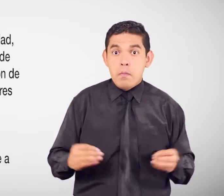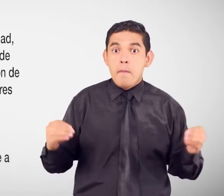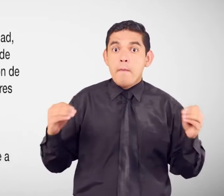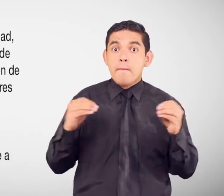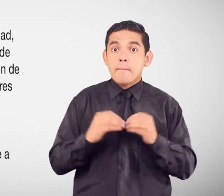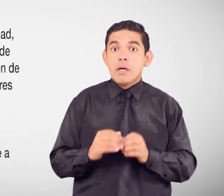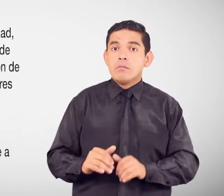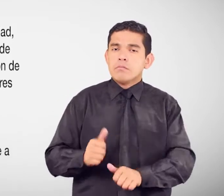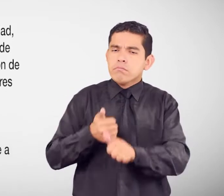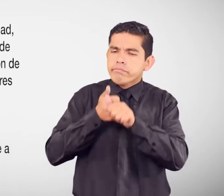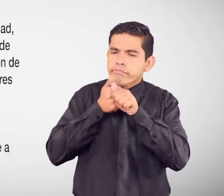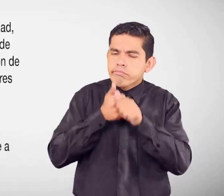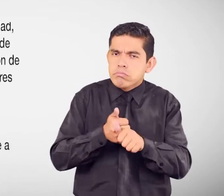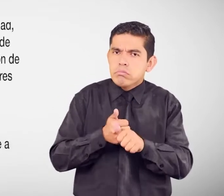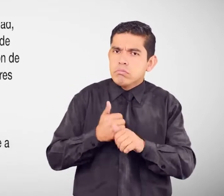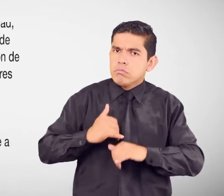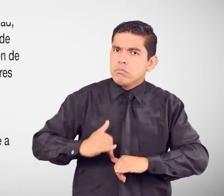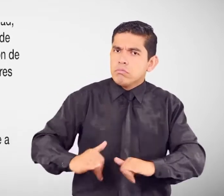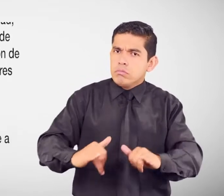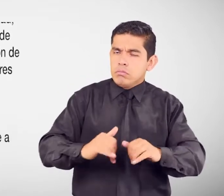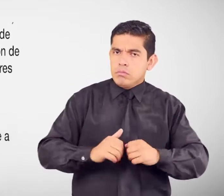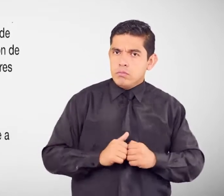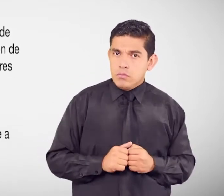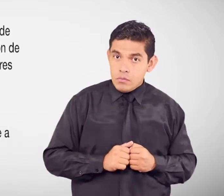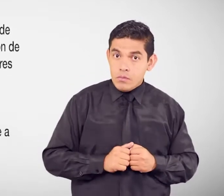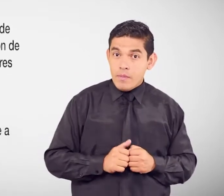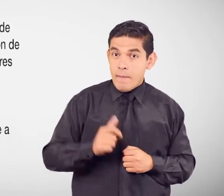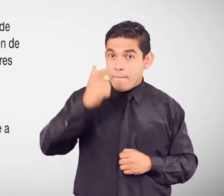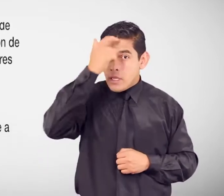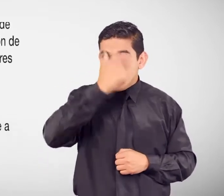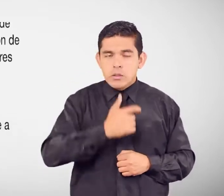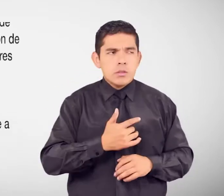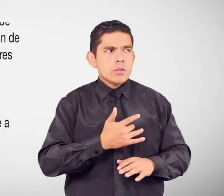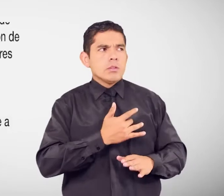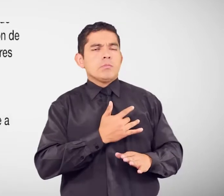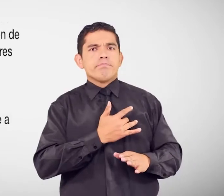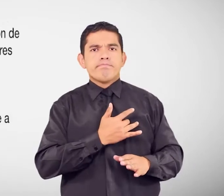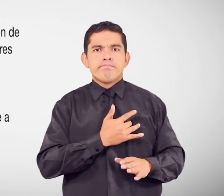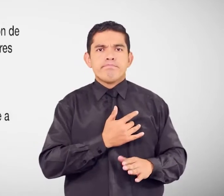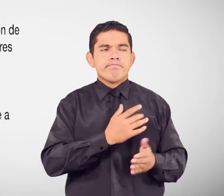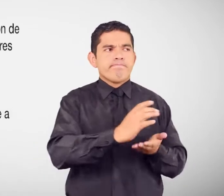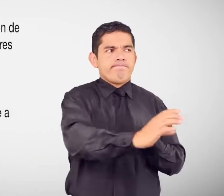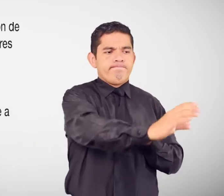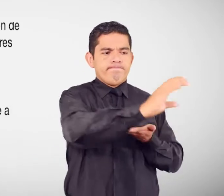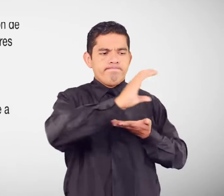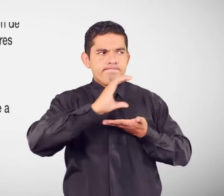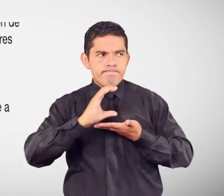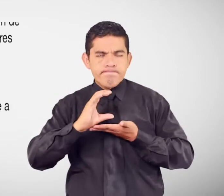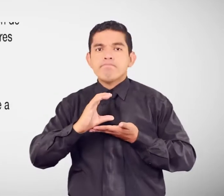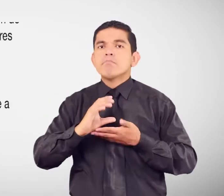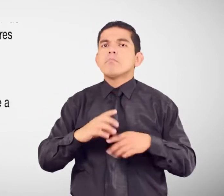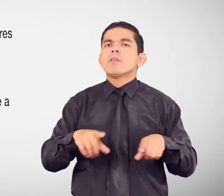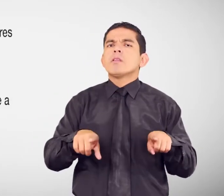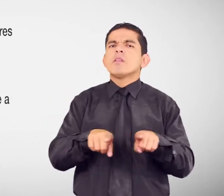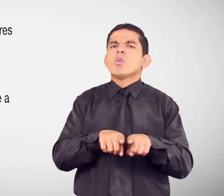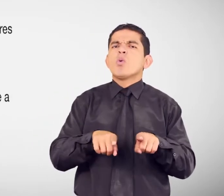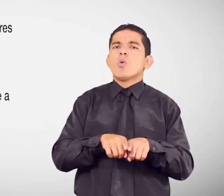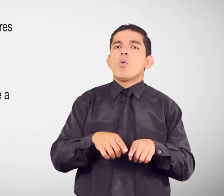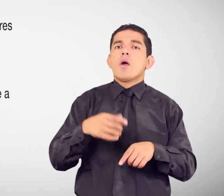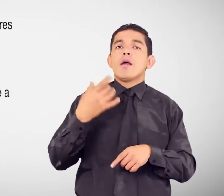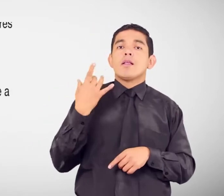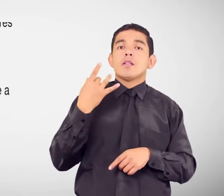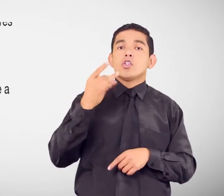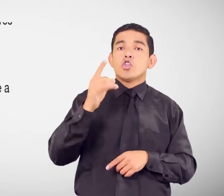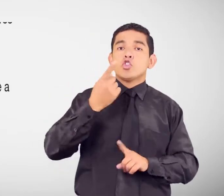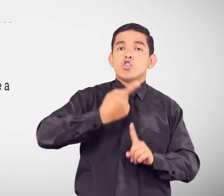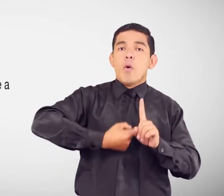Que les ampara Las personas afectadas Deberán ser indemnizadas Deberán Con un valor equivalente A 18 meses de la mejor